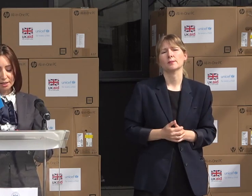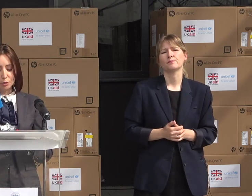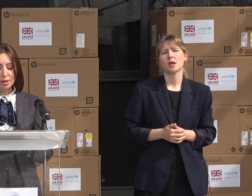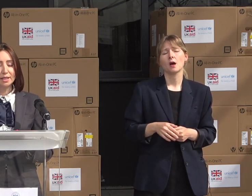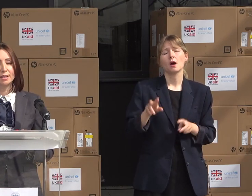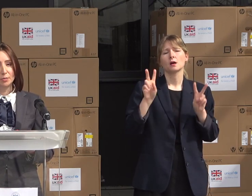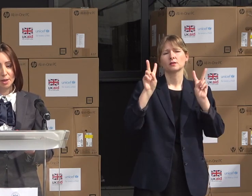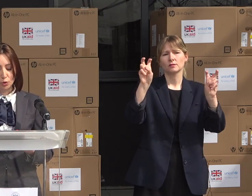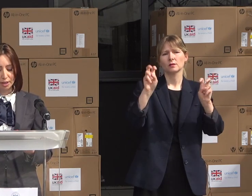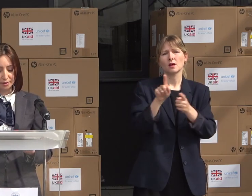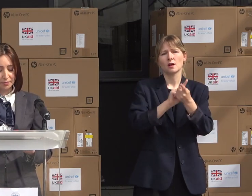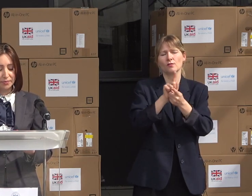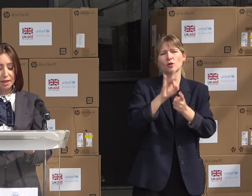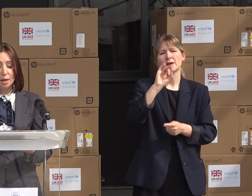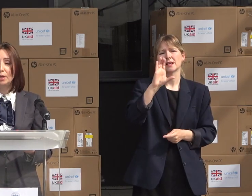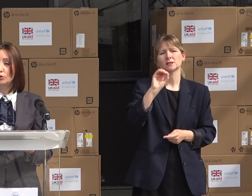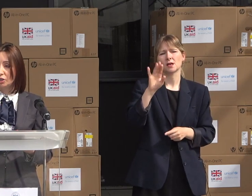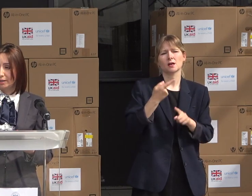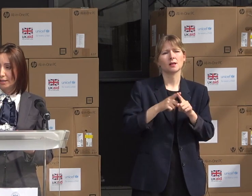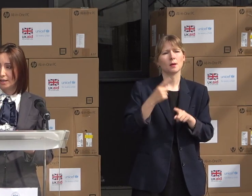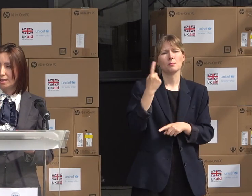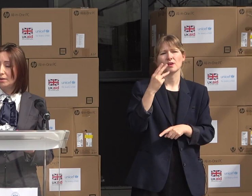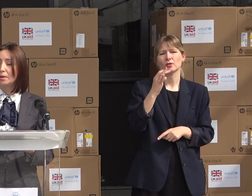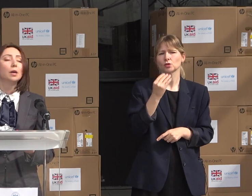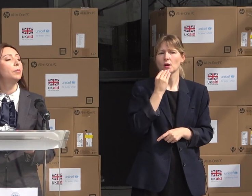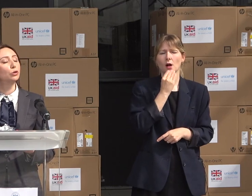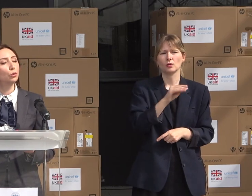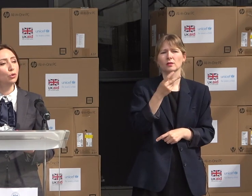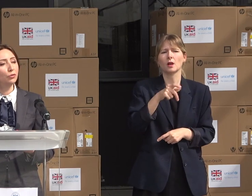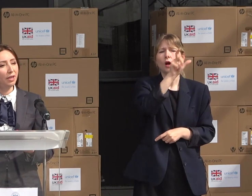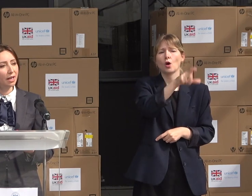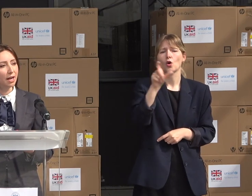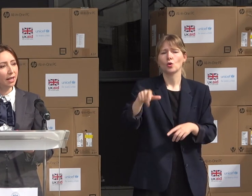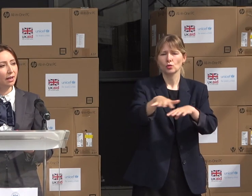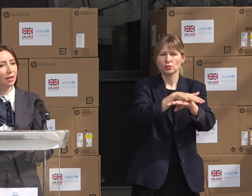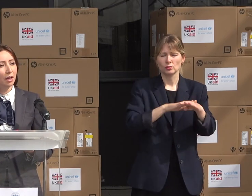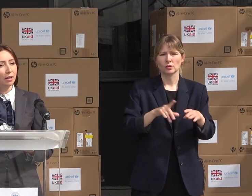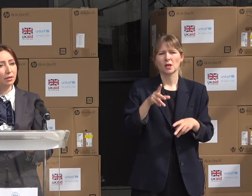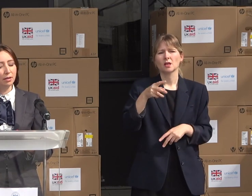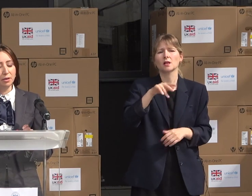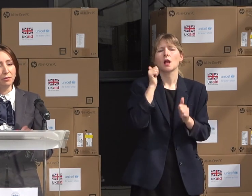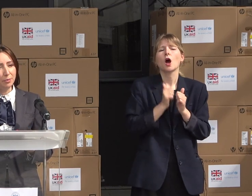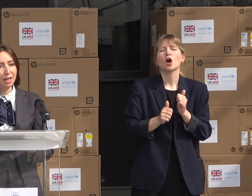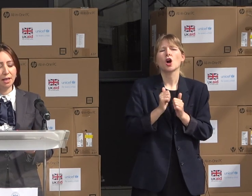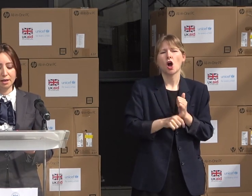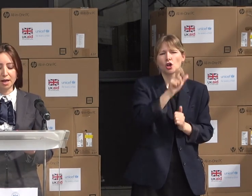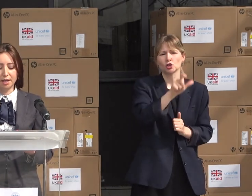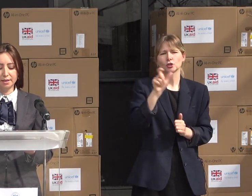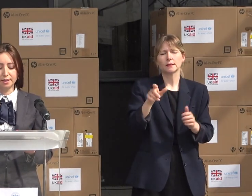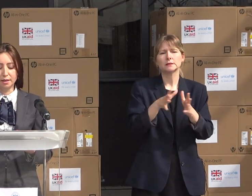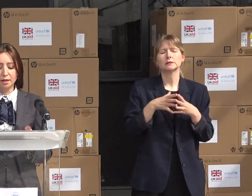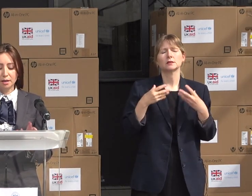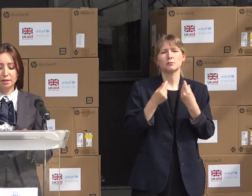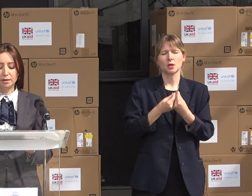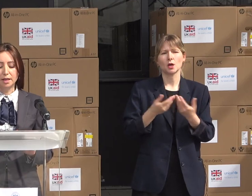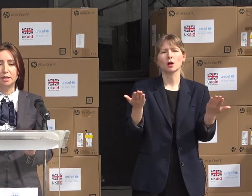start este un pas extrem de important pentru cetățeni, pentru fiecare familie care